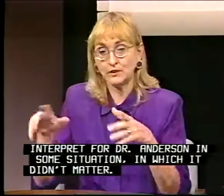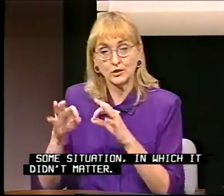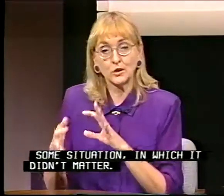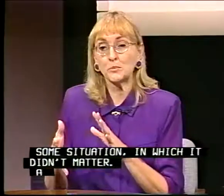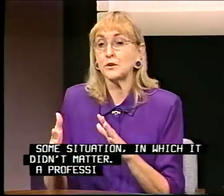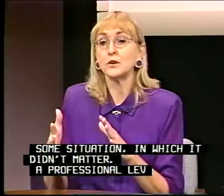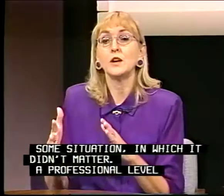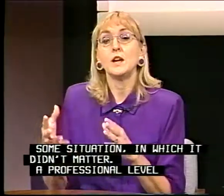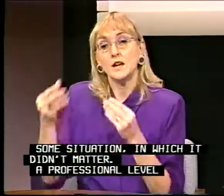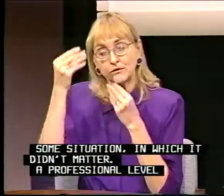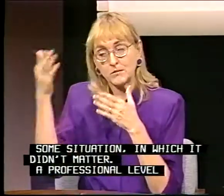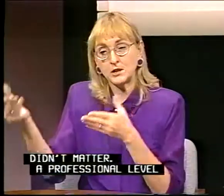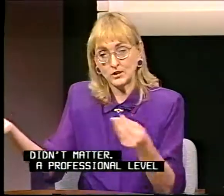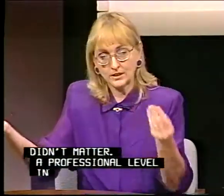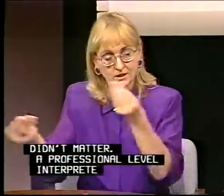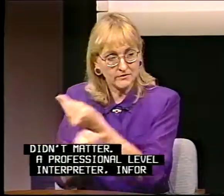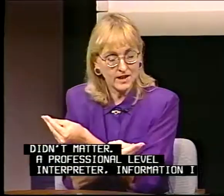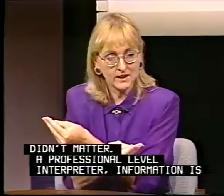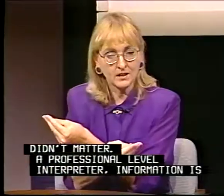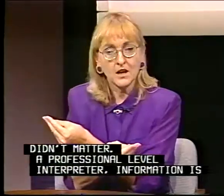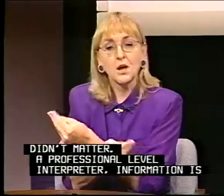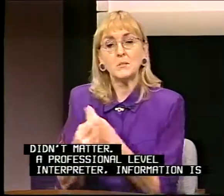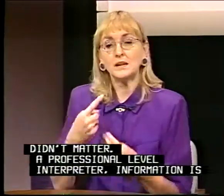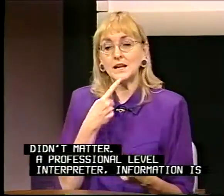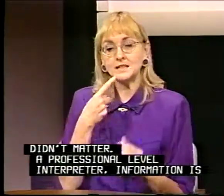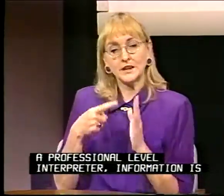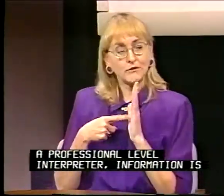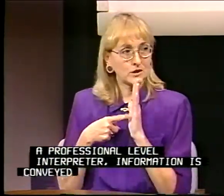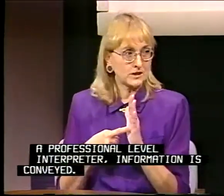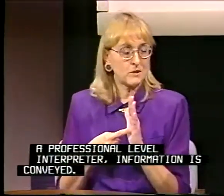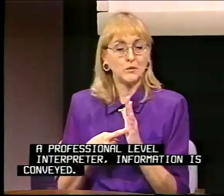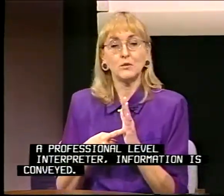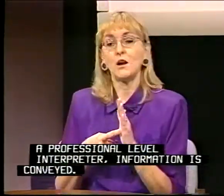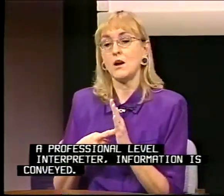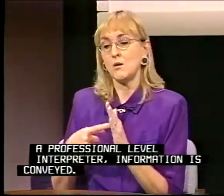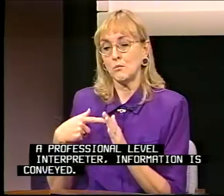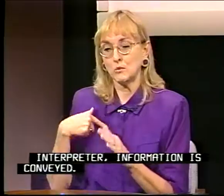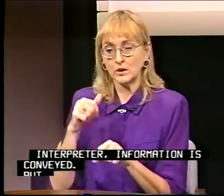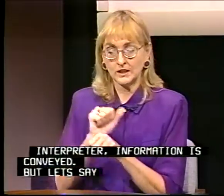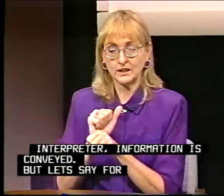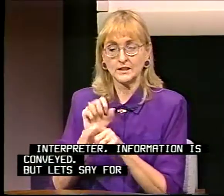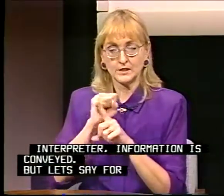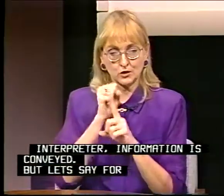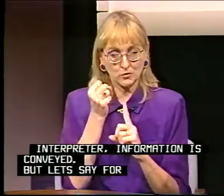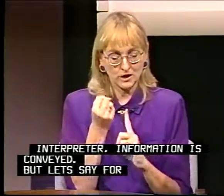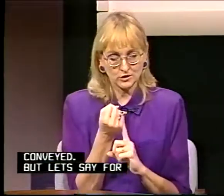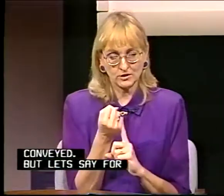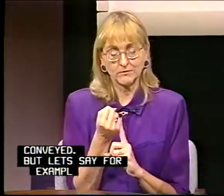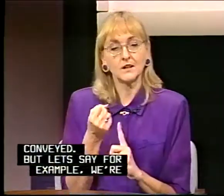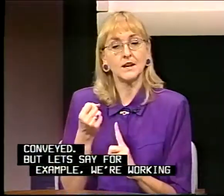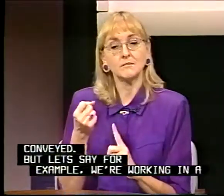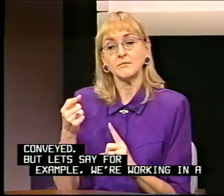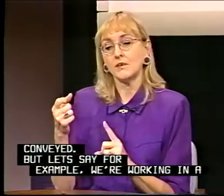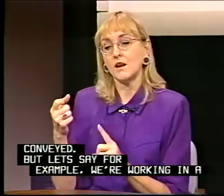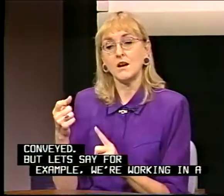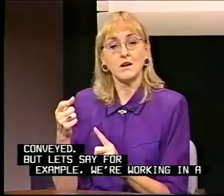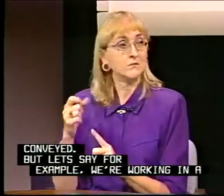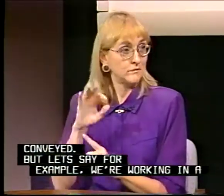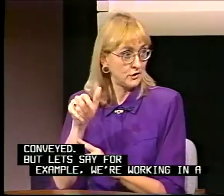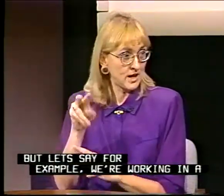interpreter, information is conveyed. But let's say, for example, we're working in a situation like Jan